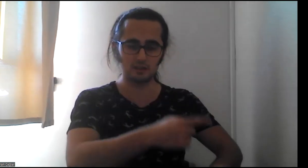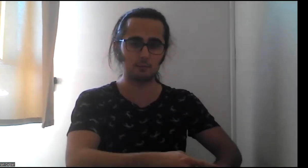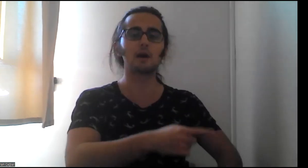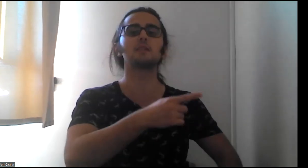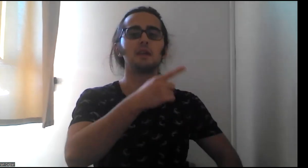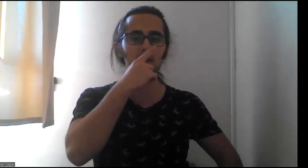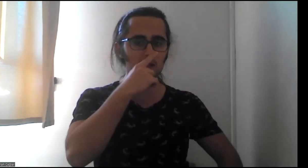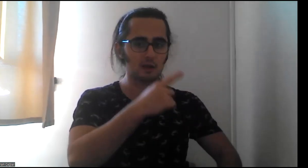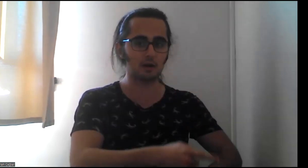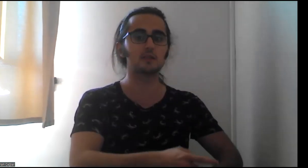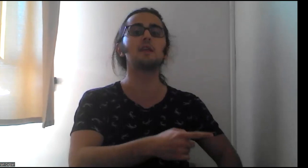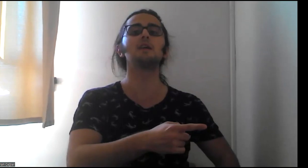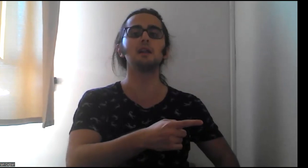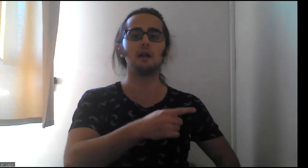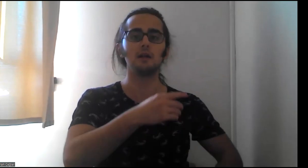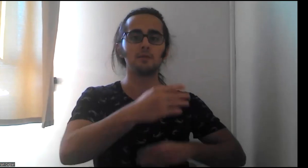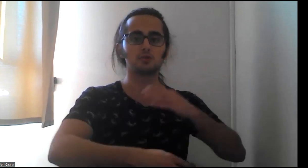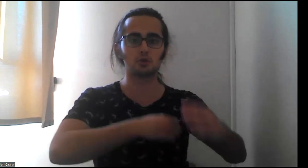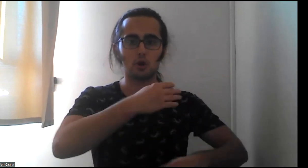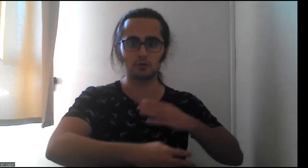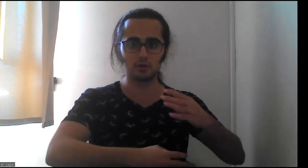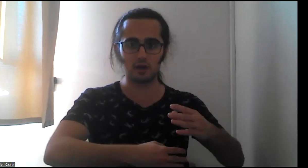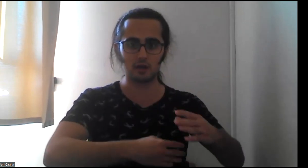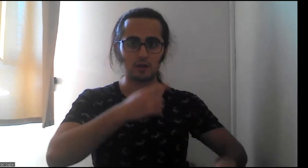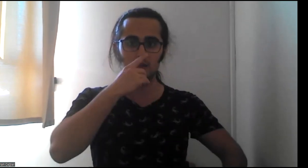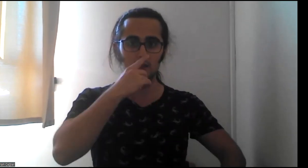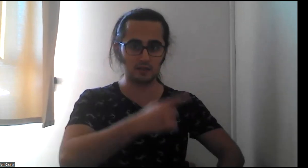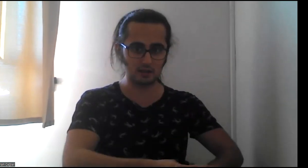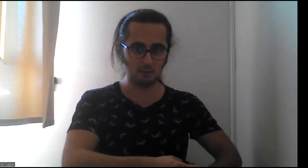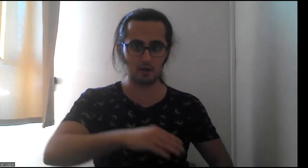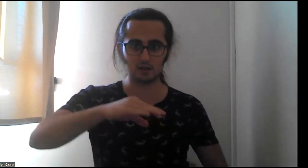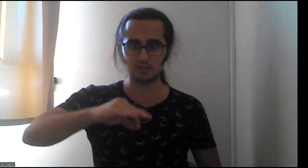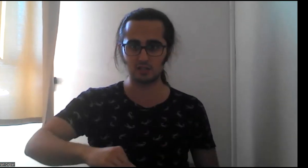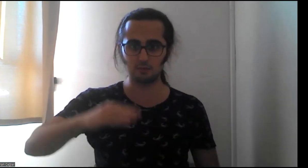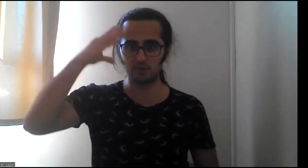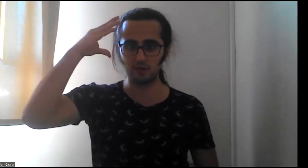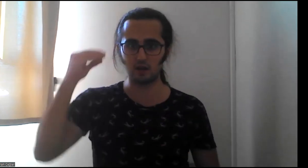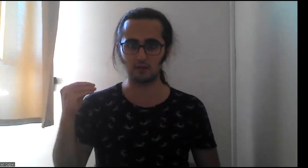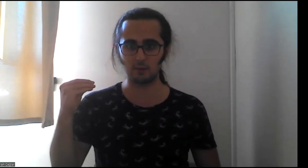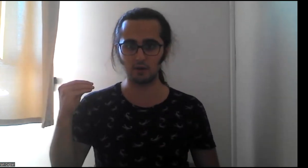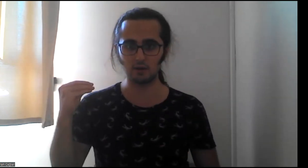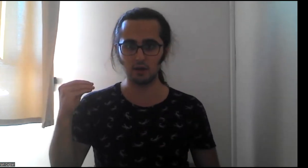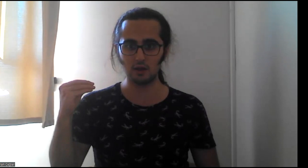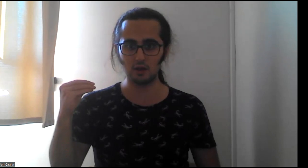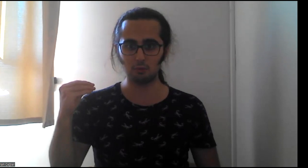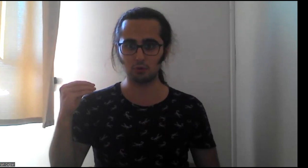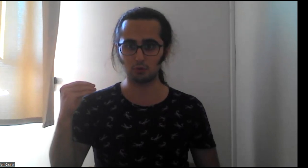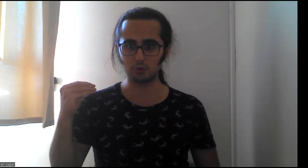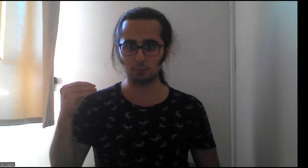inanmak değil, inanmak değil. Sonra inanmak, şimdi anlamak. Burada konuşacak